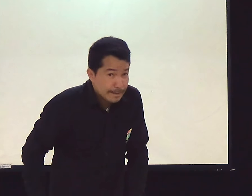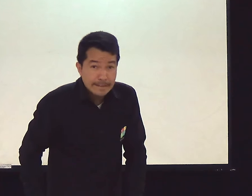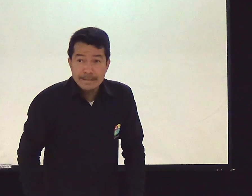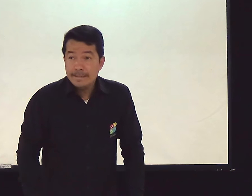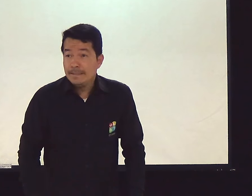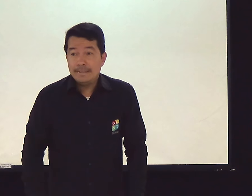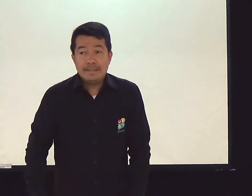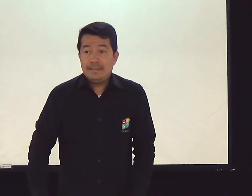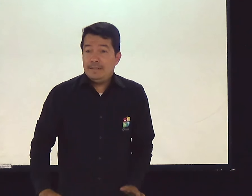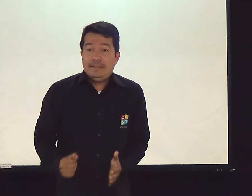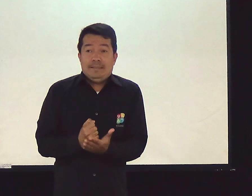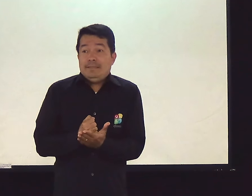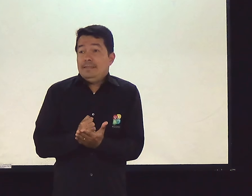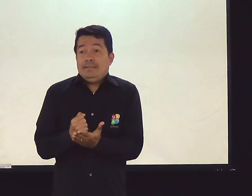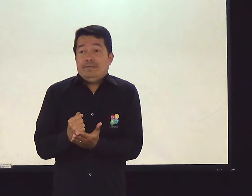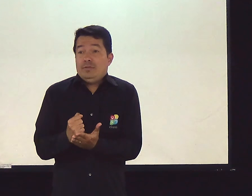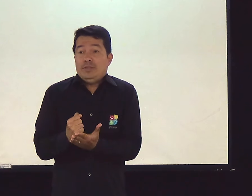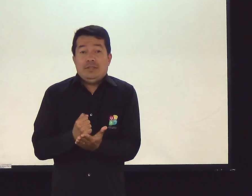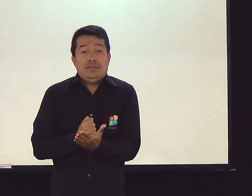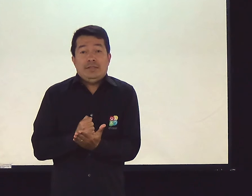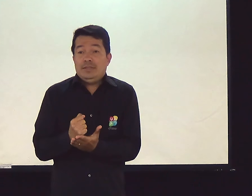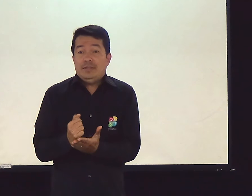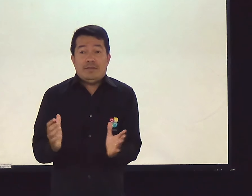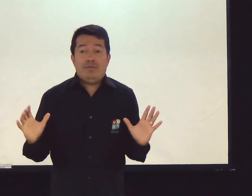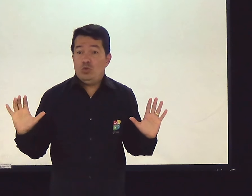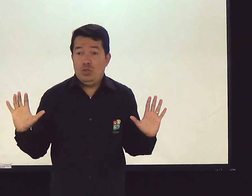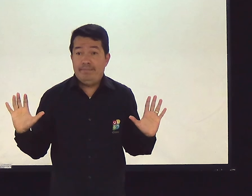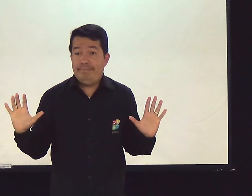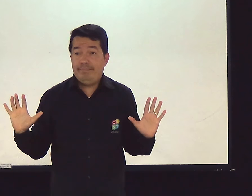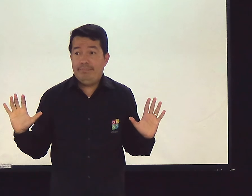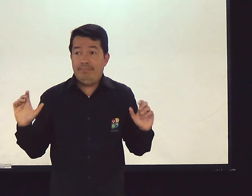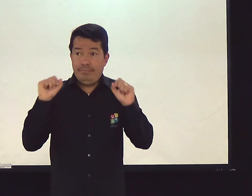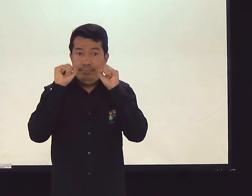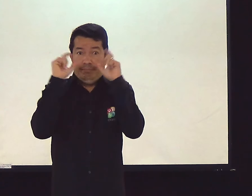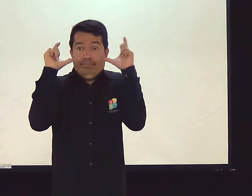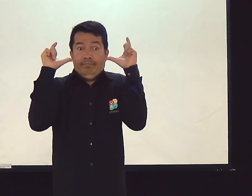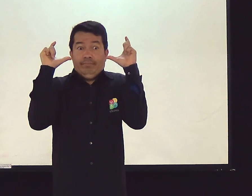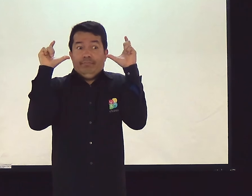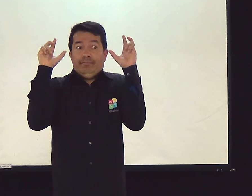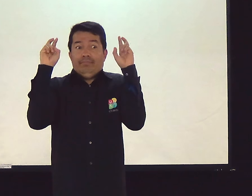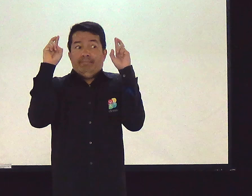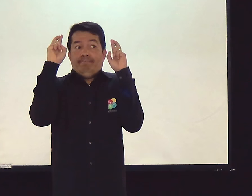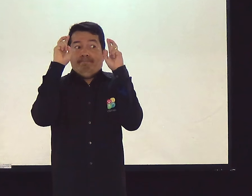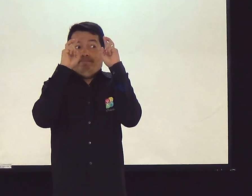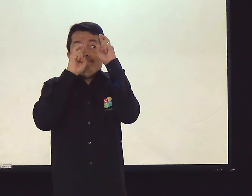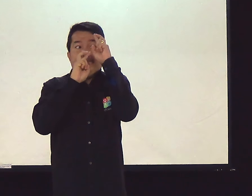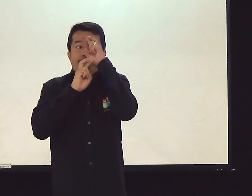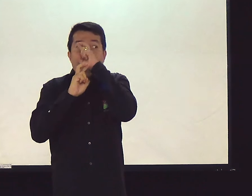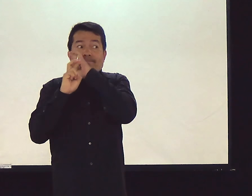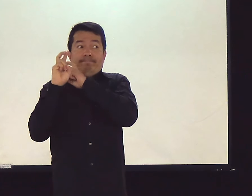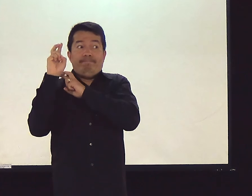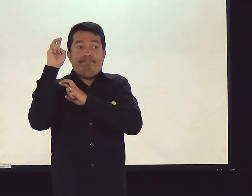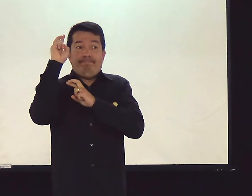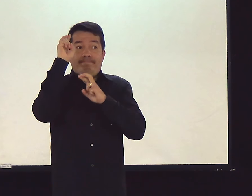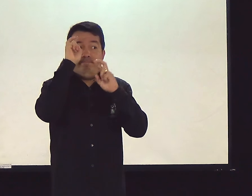Cuidado. Porque o tempo já terá passado. Então, abre seu olho e vigia.